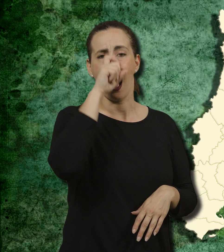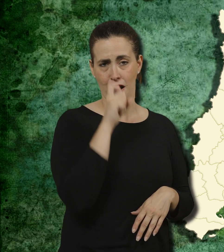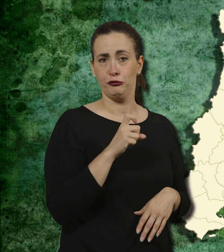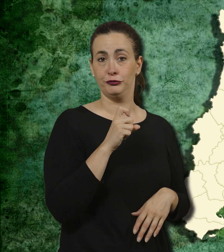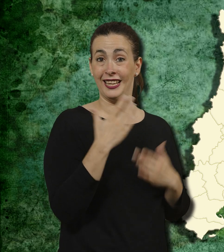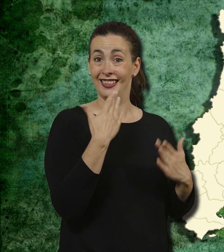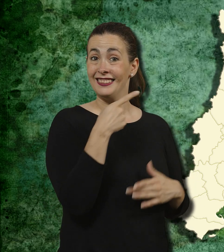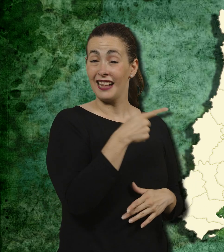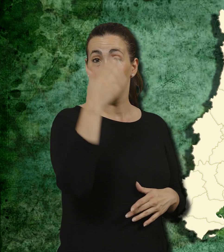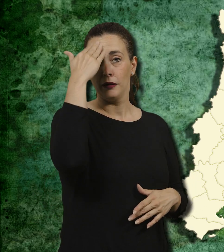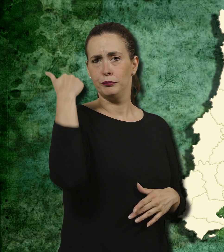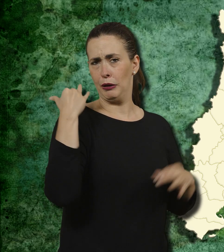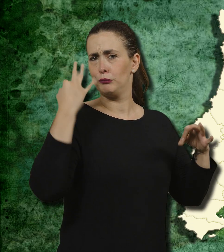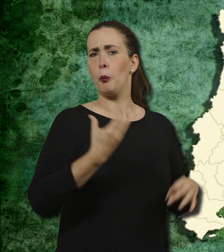municipi ric en història i patrimoni.